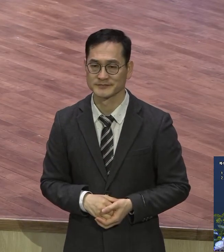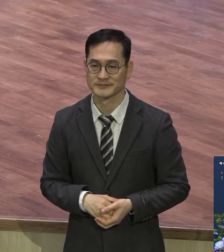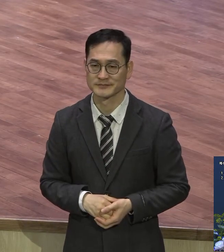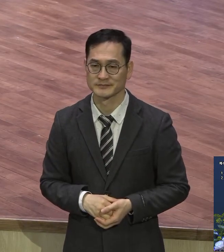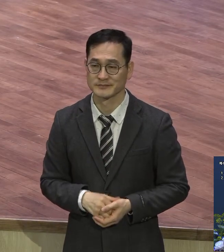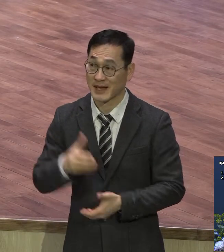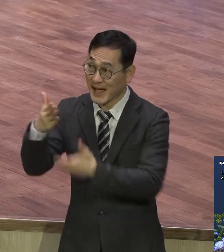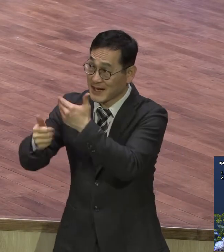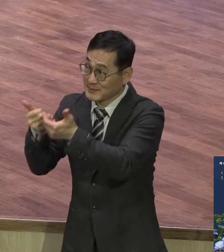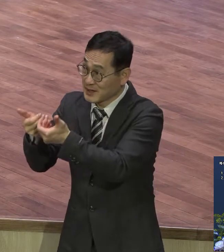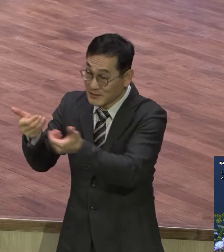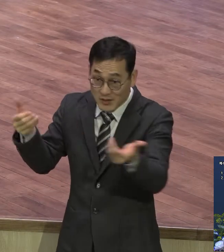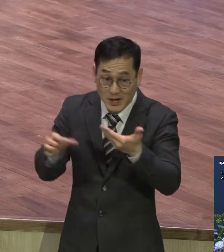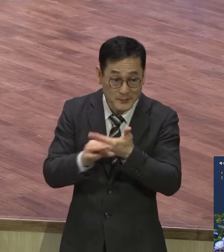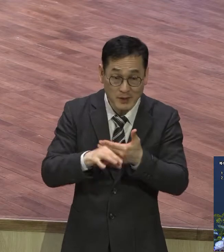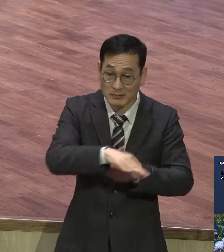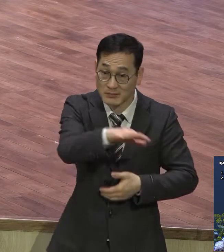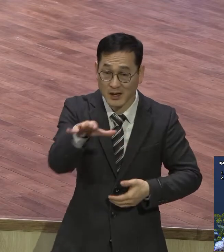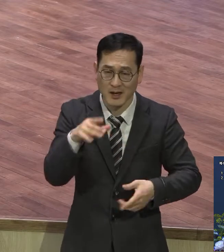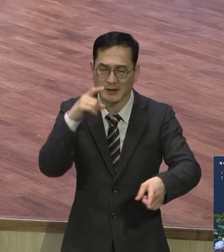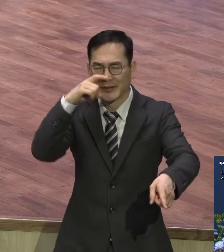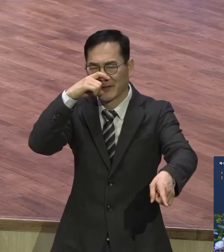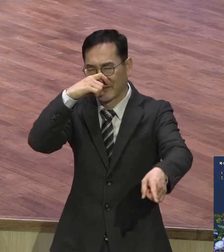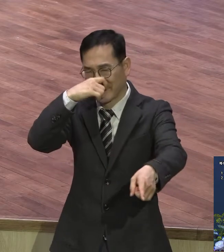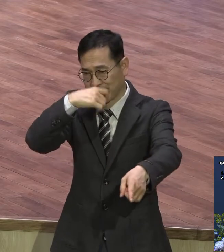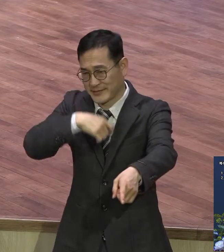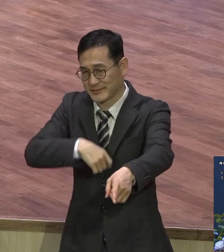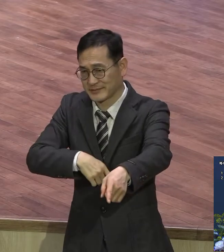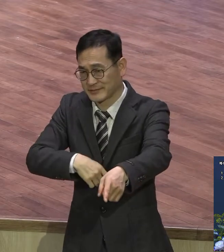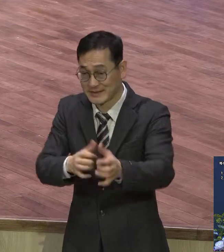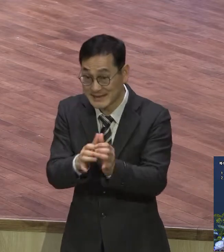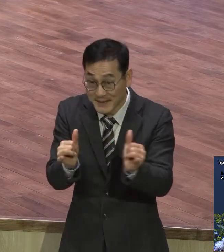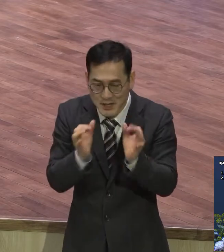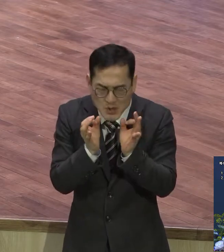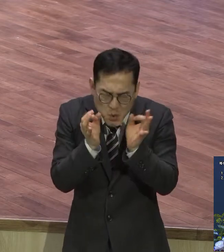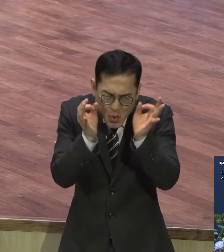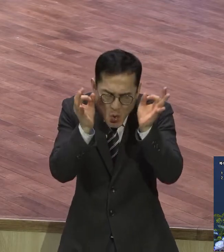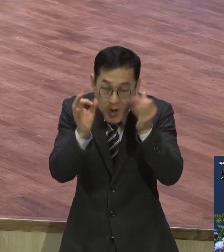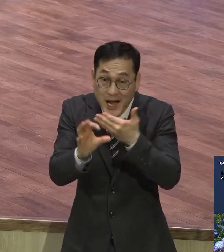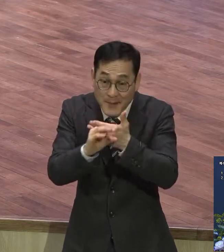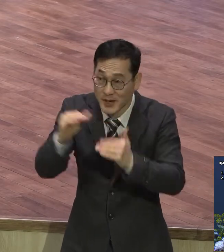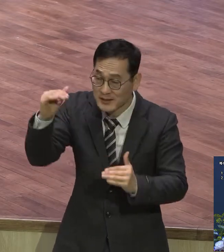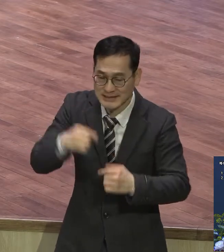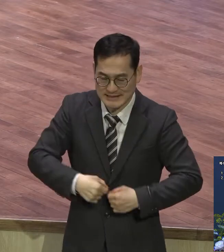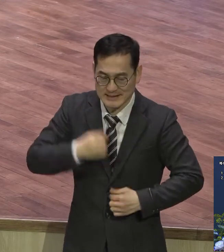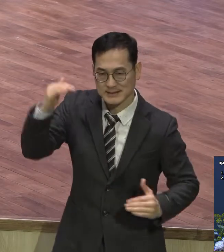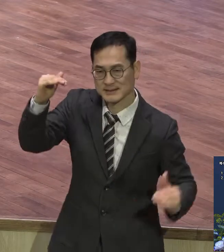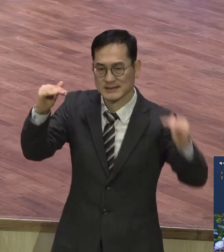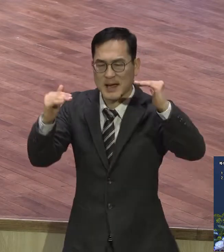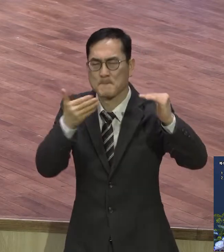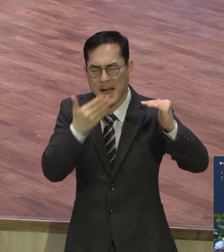세상 종교는 이렇게 타락한 인간이 노력을 해서 어렵게 될 수 있다고 속이고 있는 거예요 지금 다 속이는 거예요